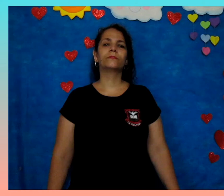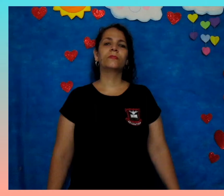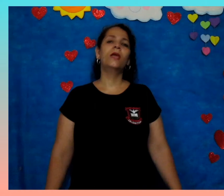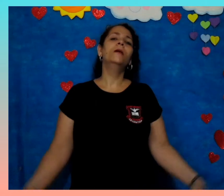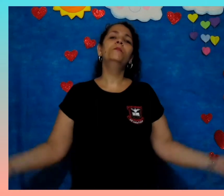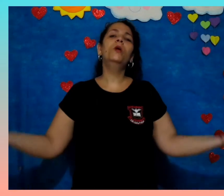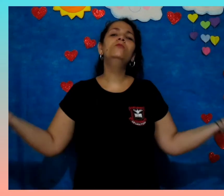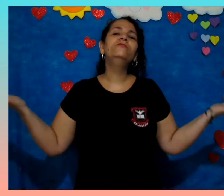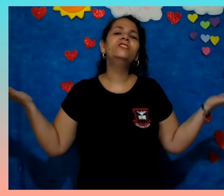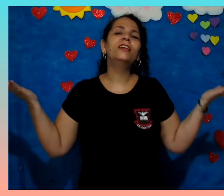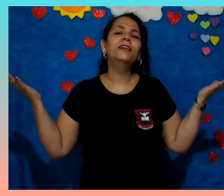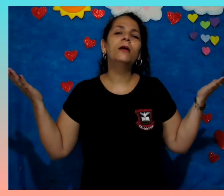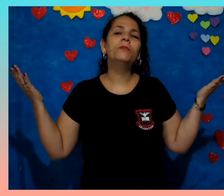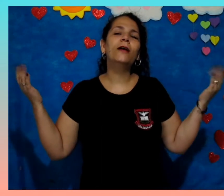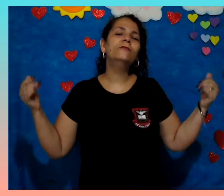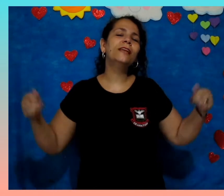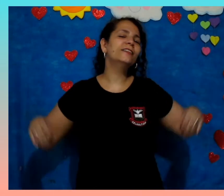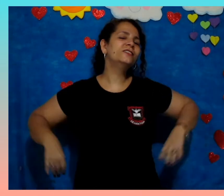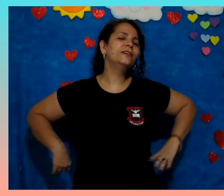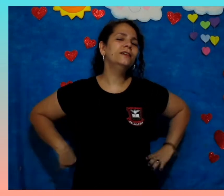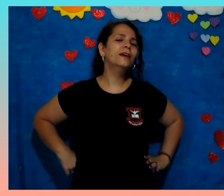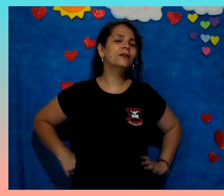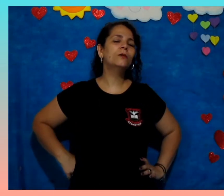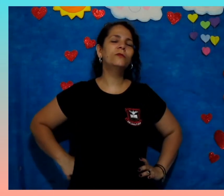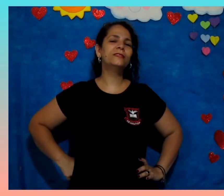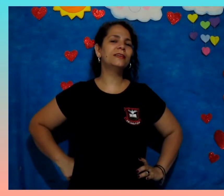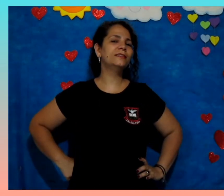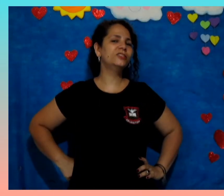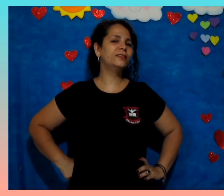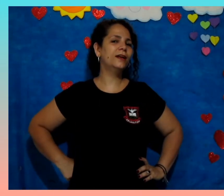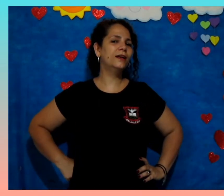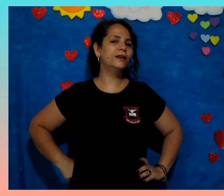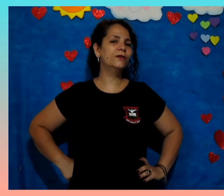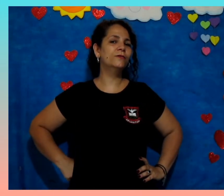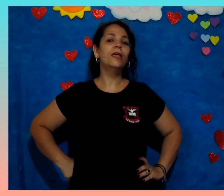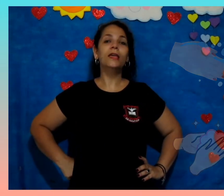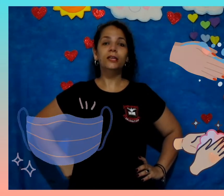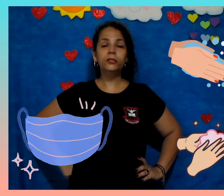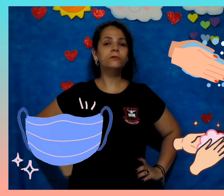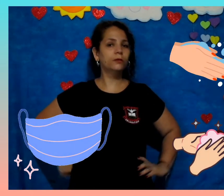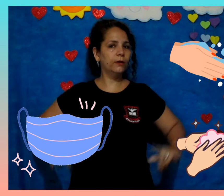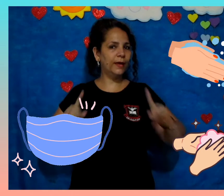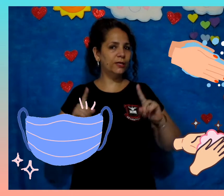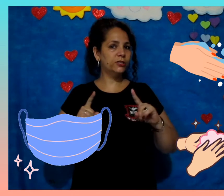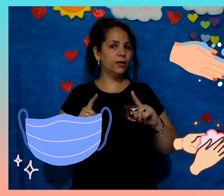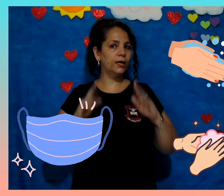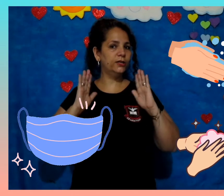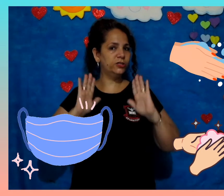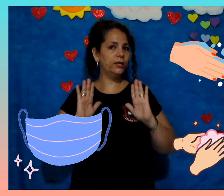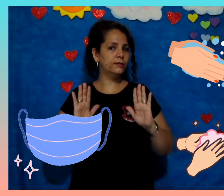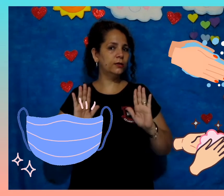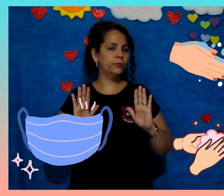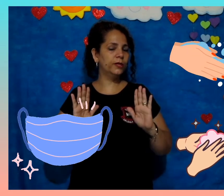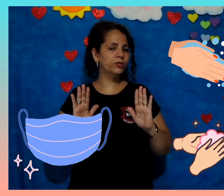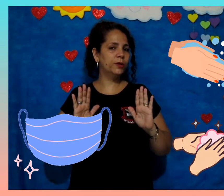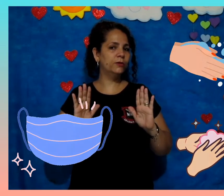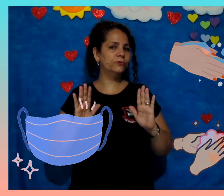Bom dia, pré-ondatia, como vocês estão? Estão usando a máscara e higienizando bem as mãos?